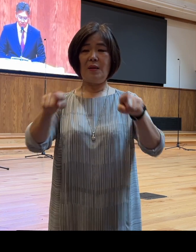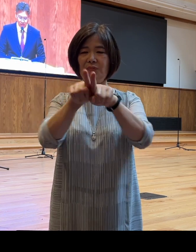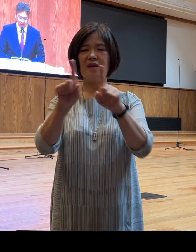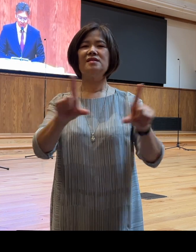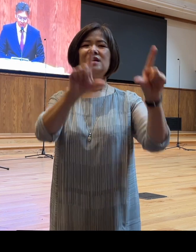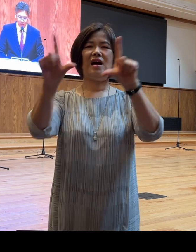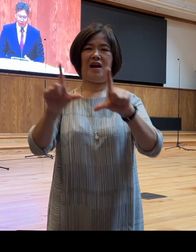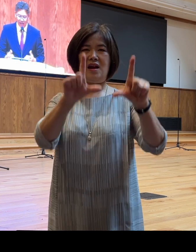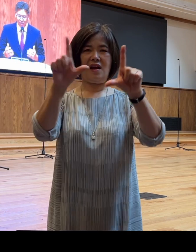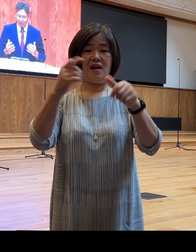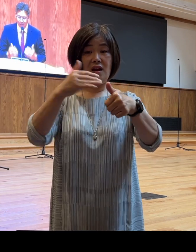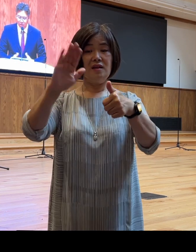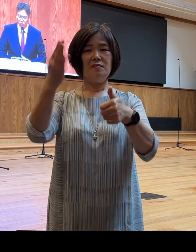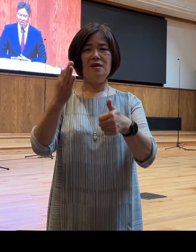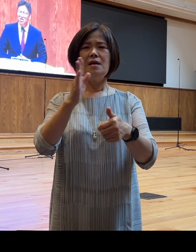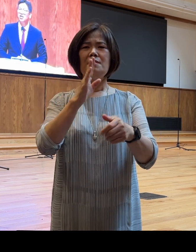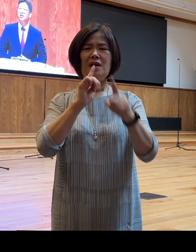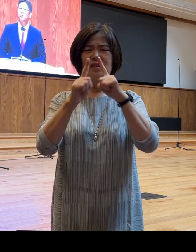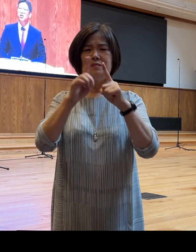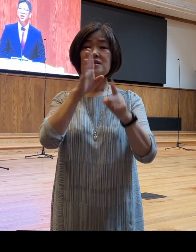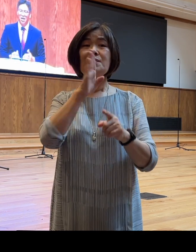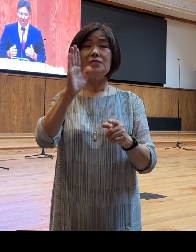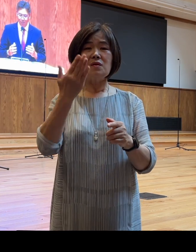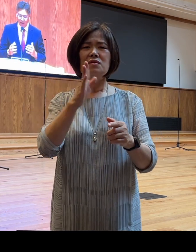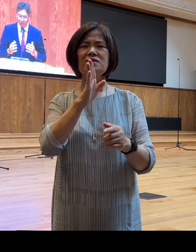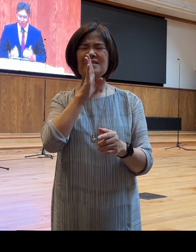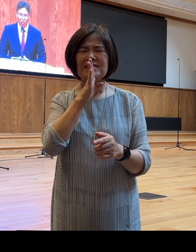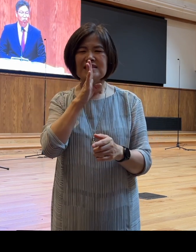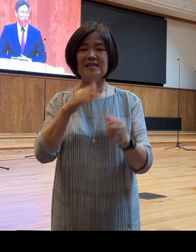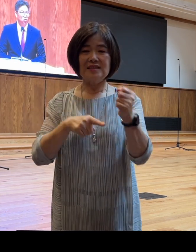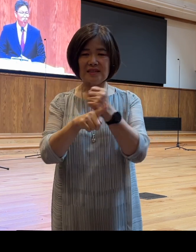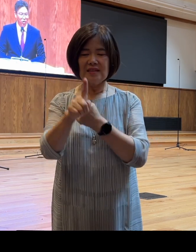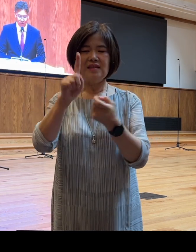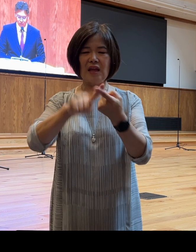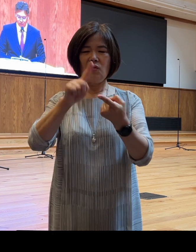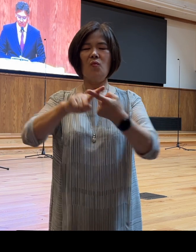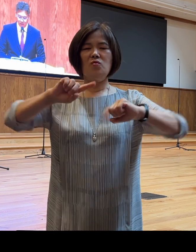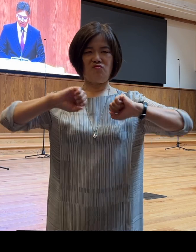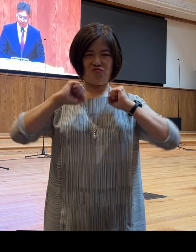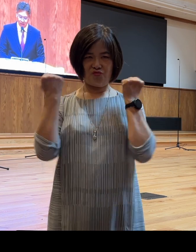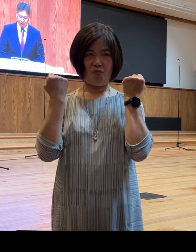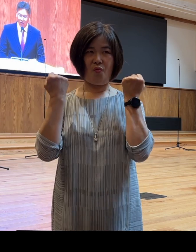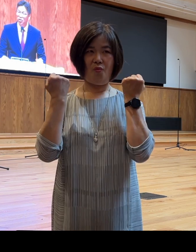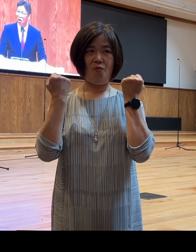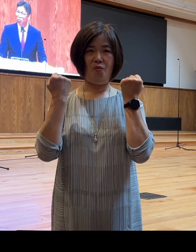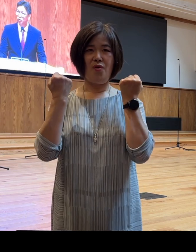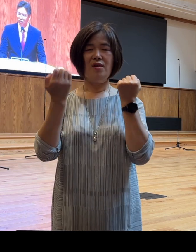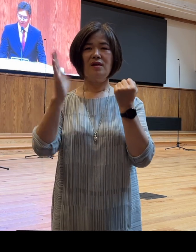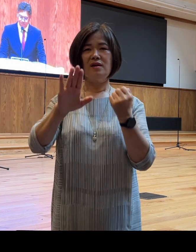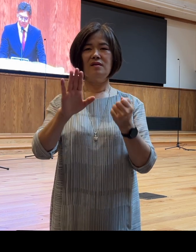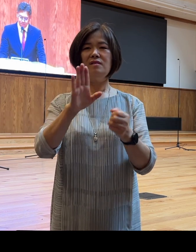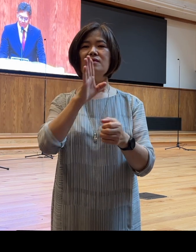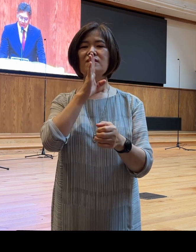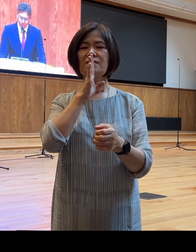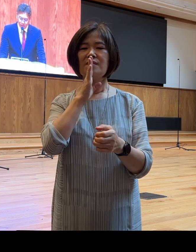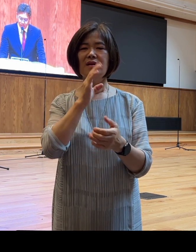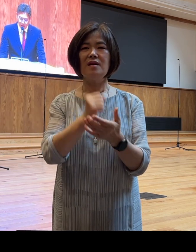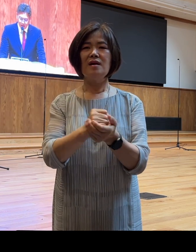그분의 말씀이 참되고 진실하기 때문에 그 말씀대로 순종하는 것입니다 그래서 야구부는 믿음의 행함을